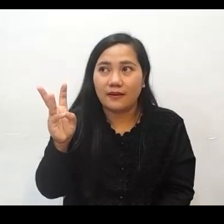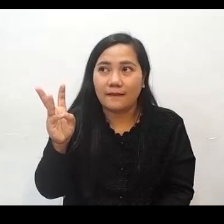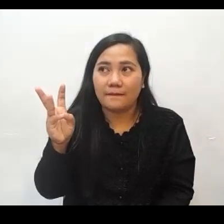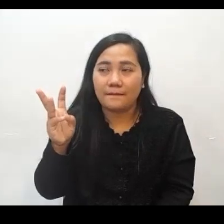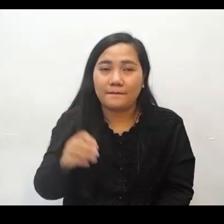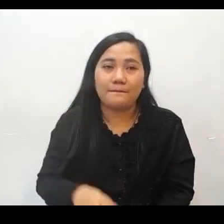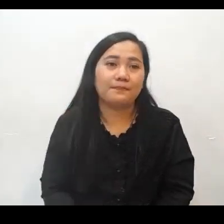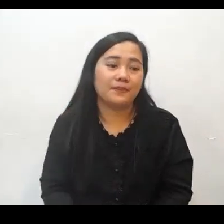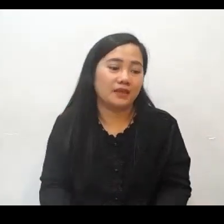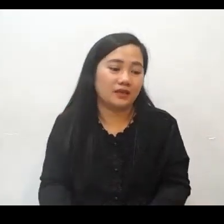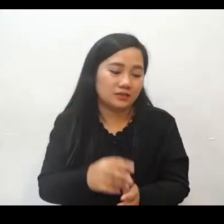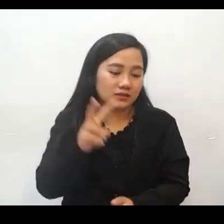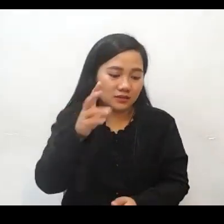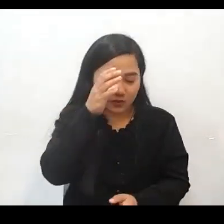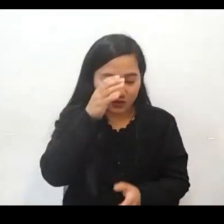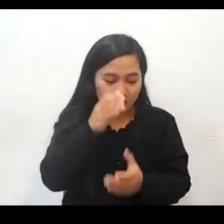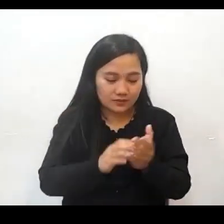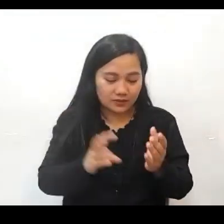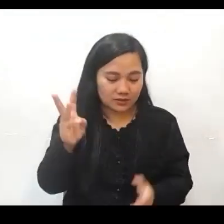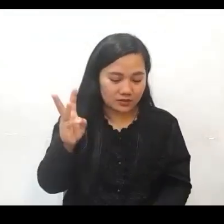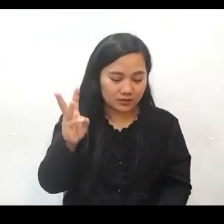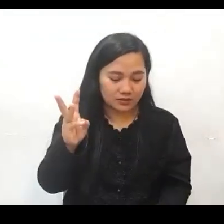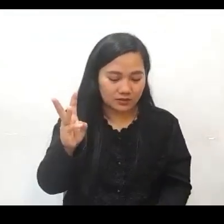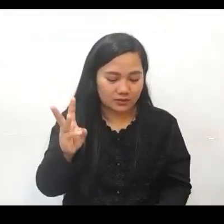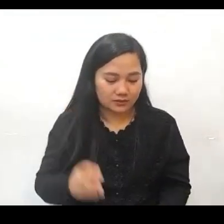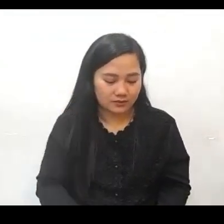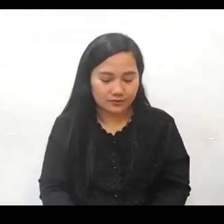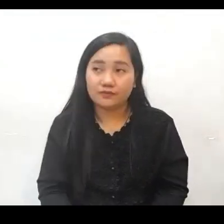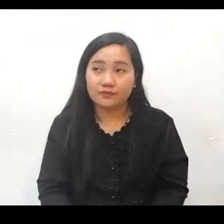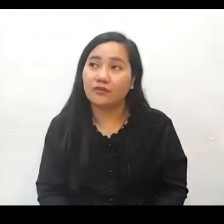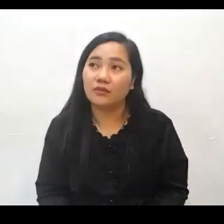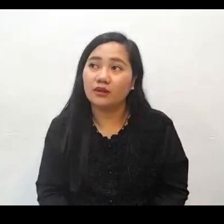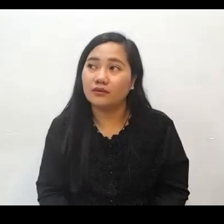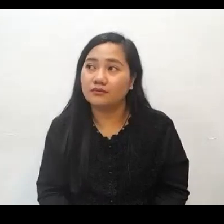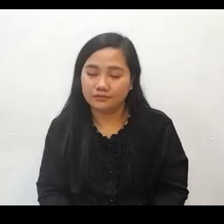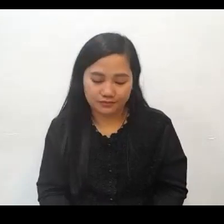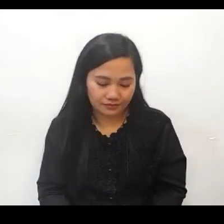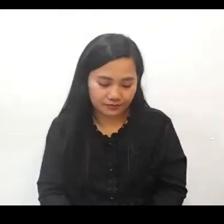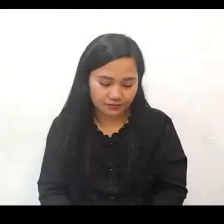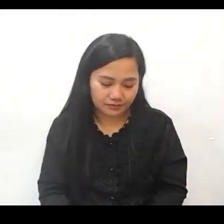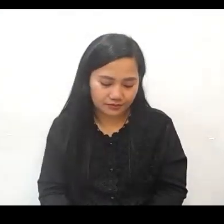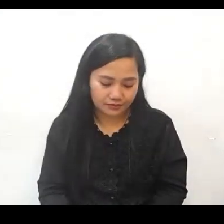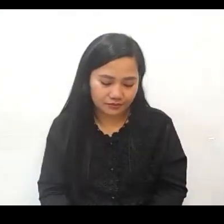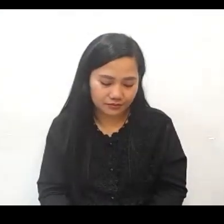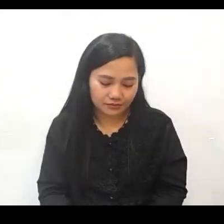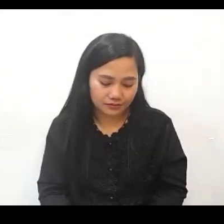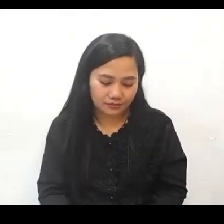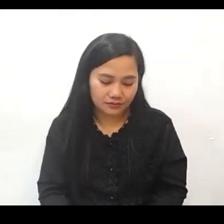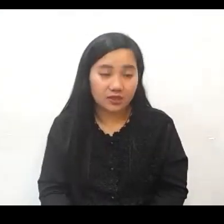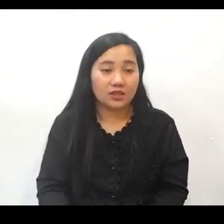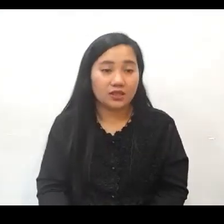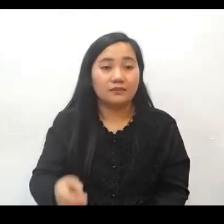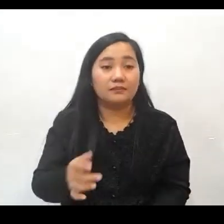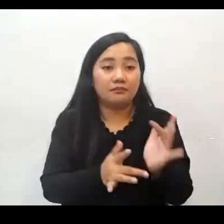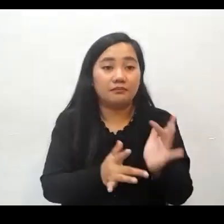That's why the Bible doesn't allow the saved people get married unsaved people. Kaya nga, hindi po ay pinahintulot ng